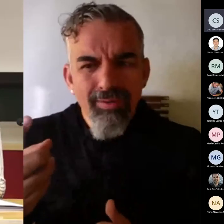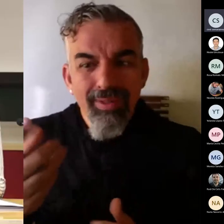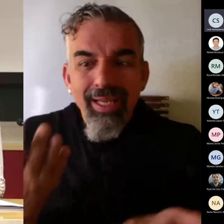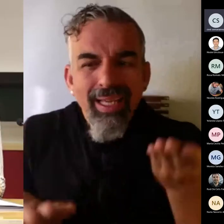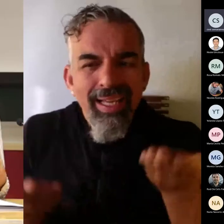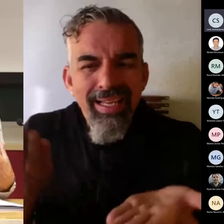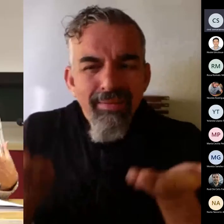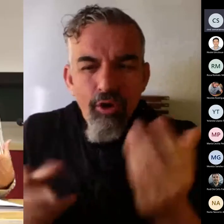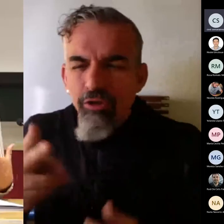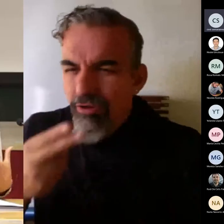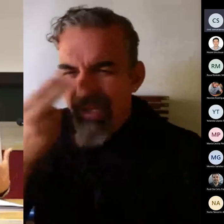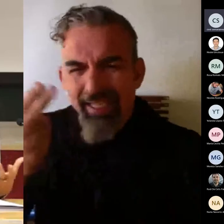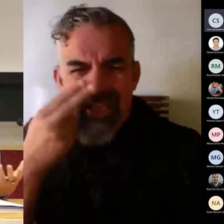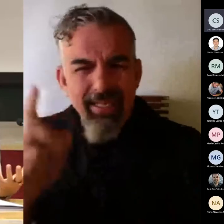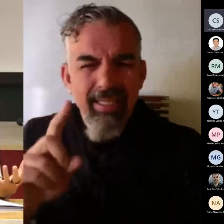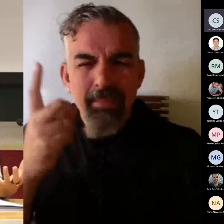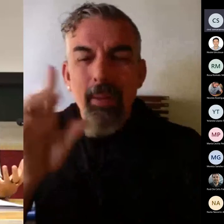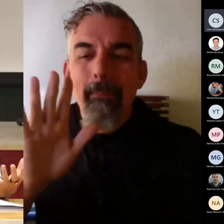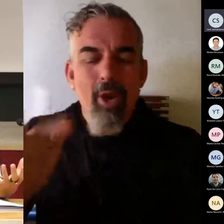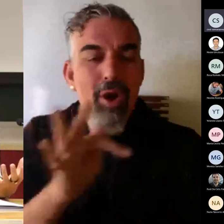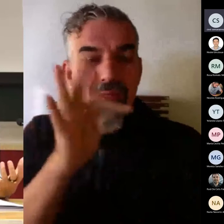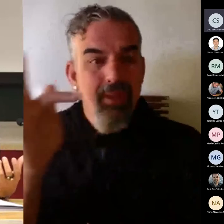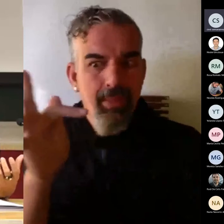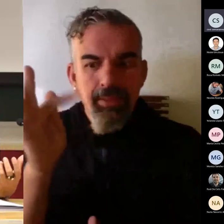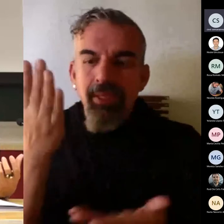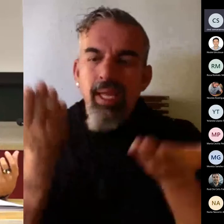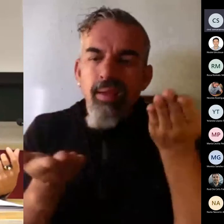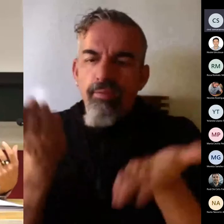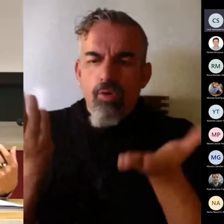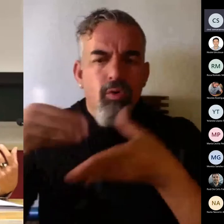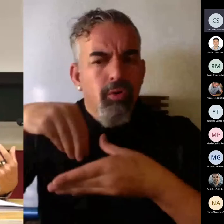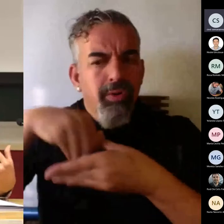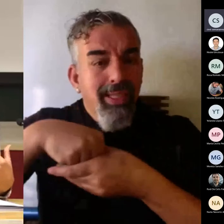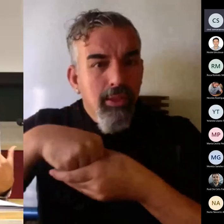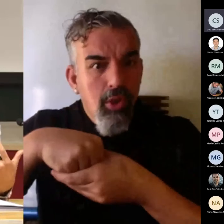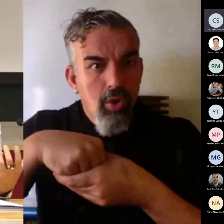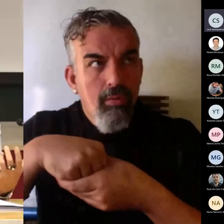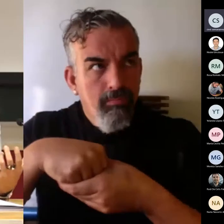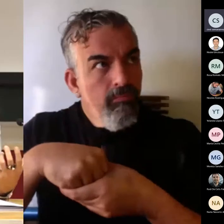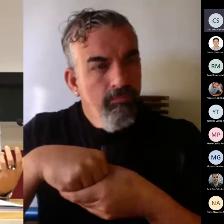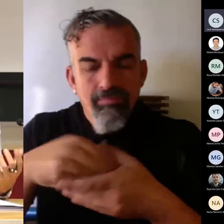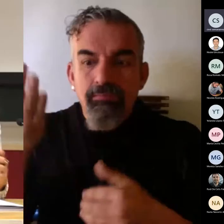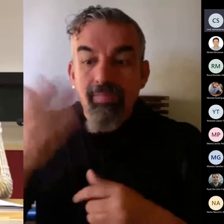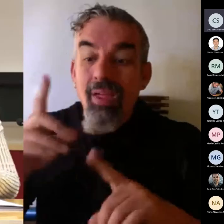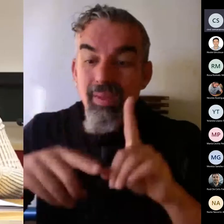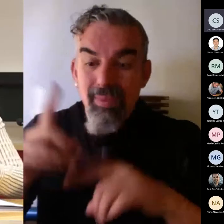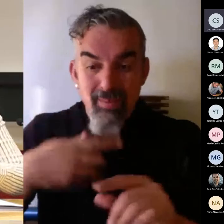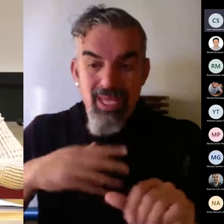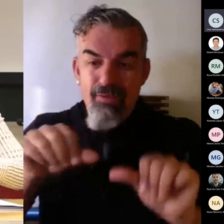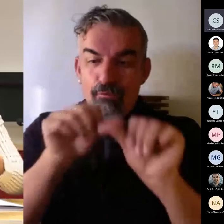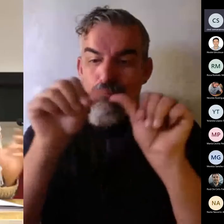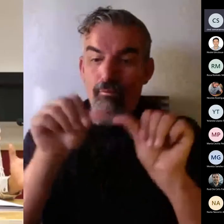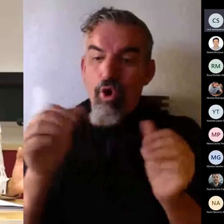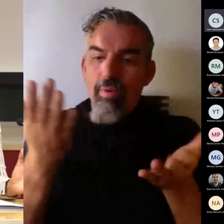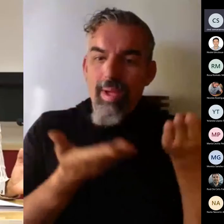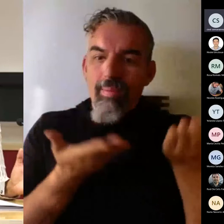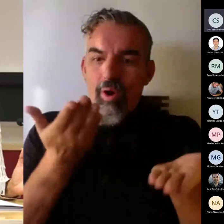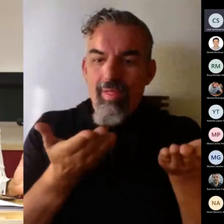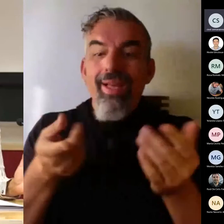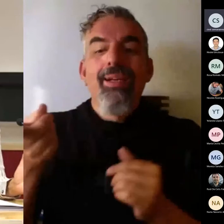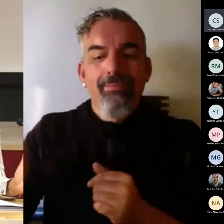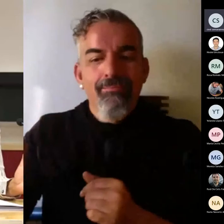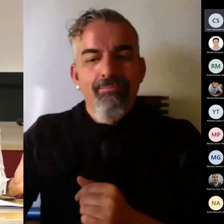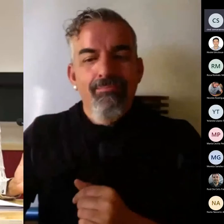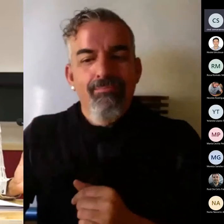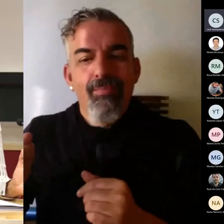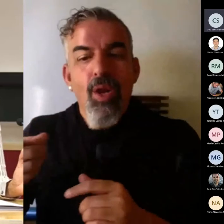además me parece que es fundamental porque en función de cómo les vayamos a evaluar, así van a enfocar ellos su proceso